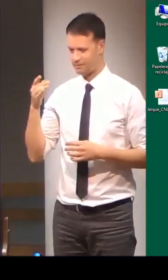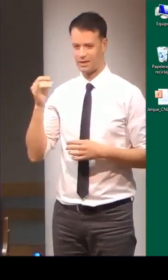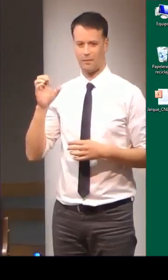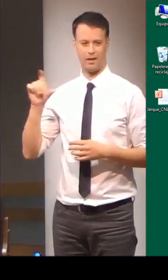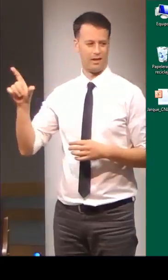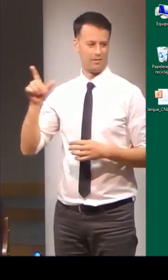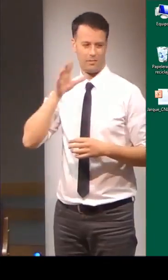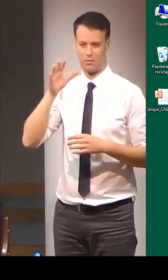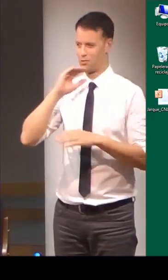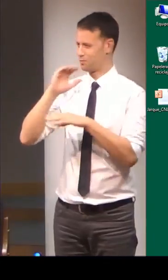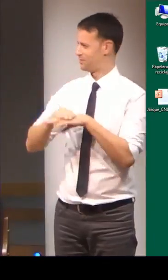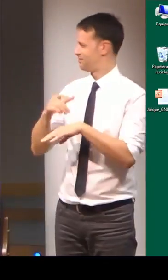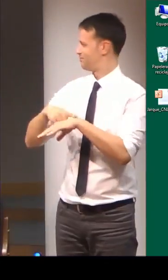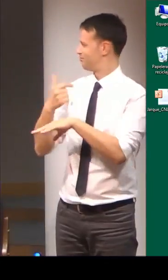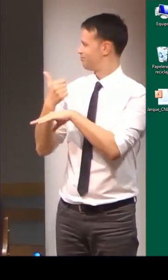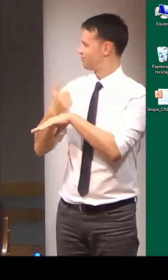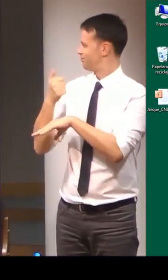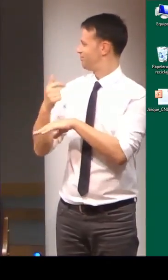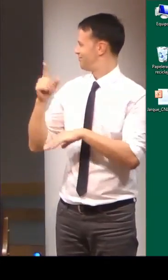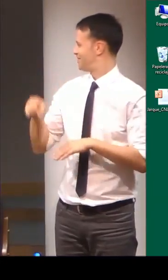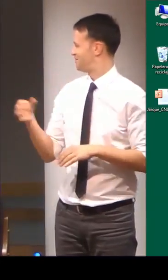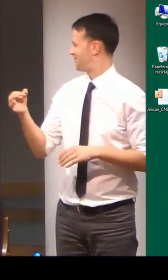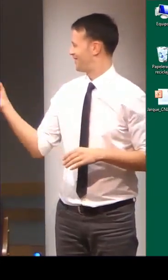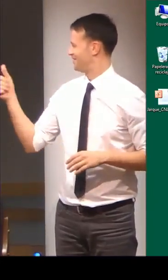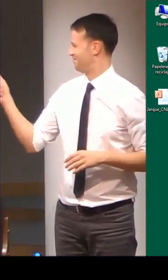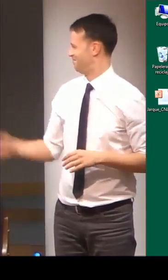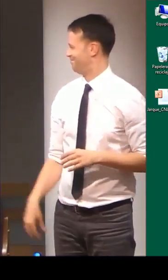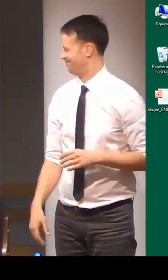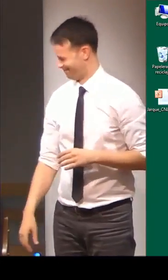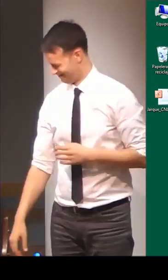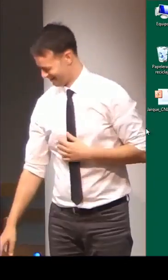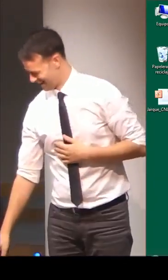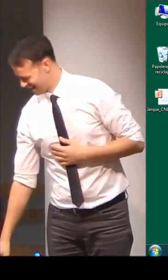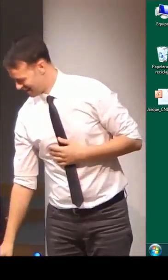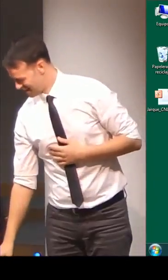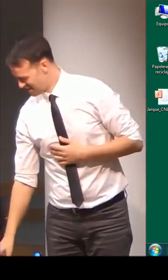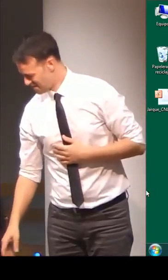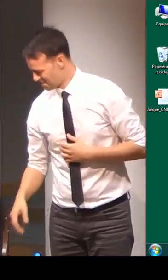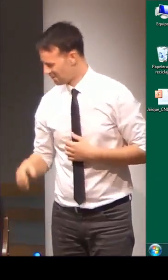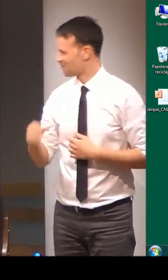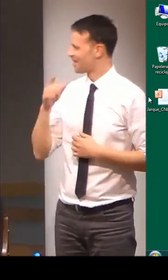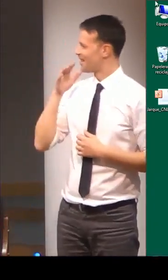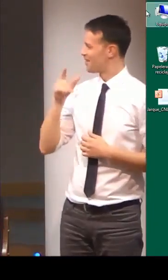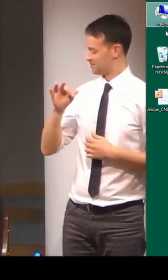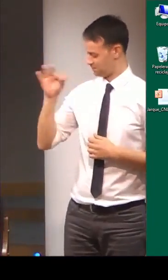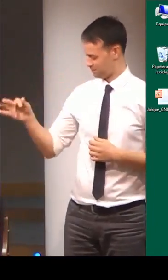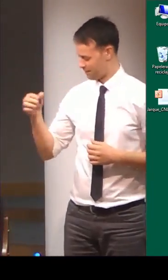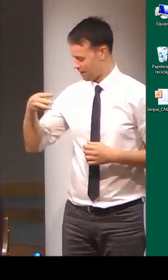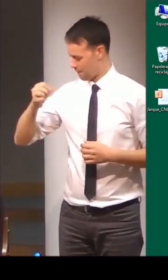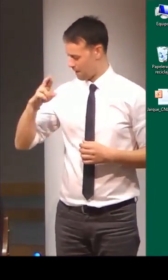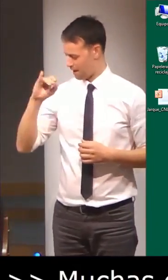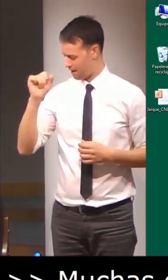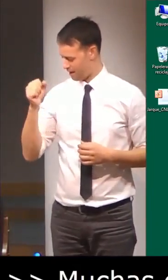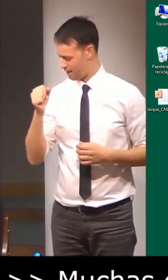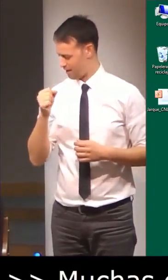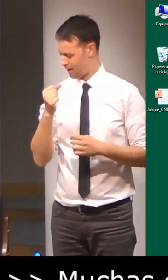Muchas gracias Isabel por cumplir tan estrictamente el tiempo, muchas gracias. Ahora